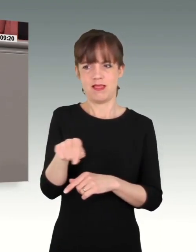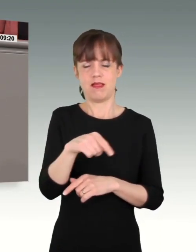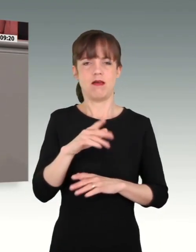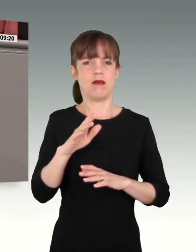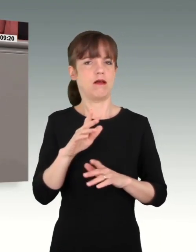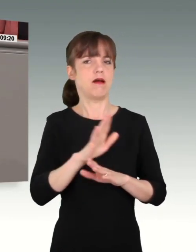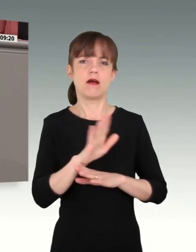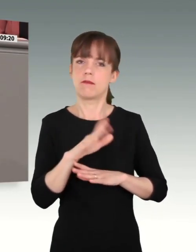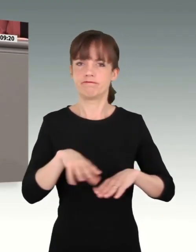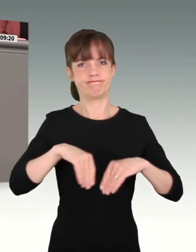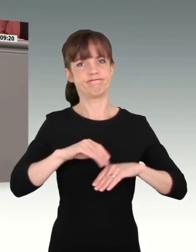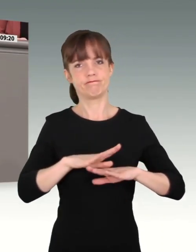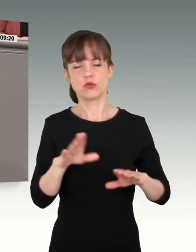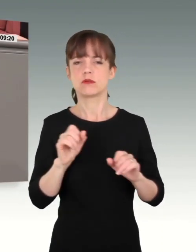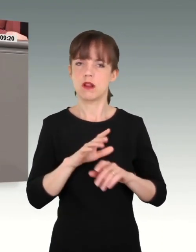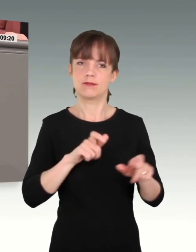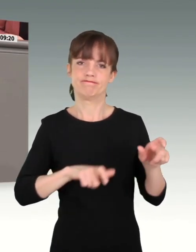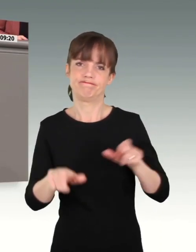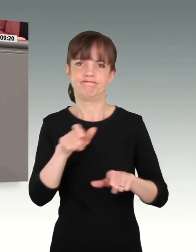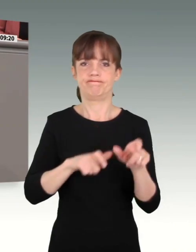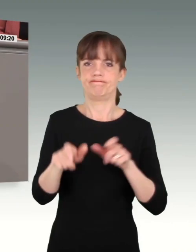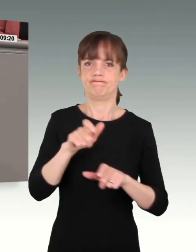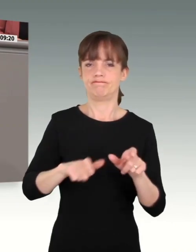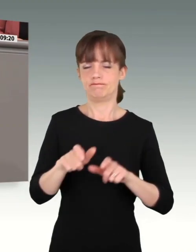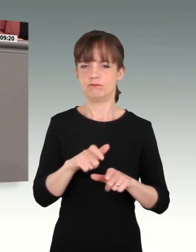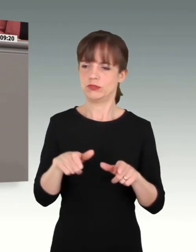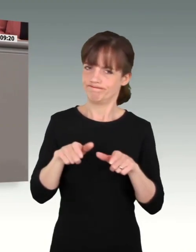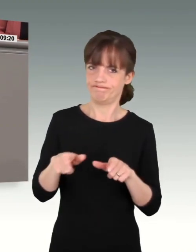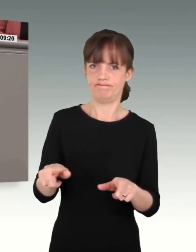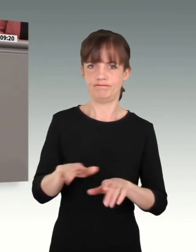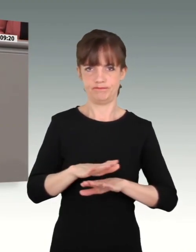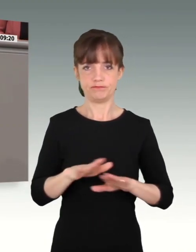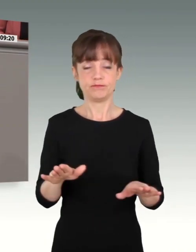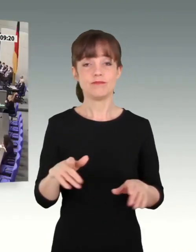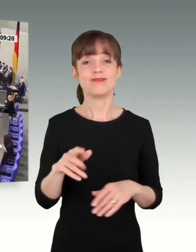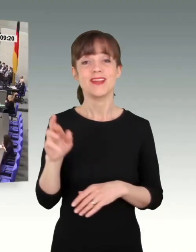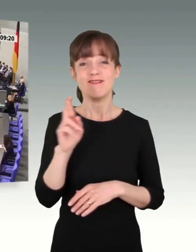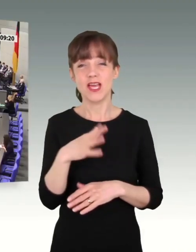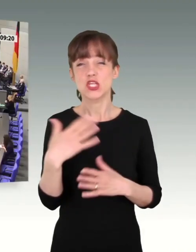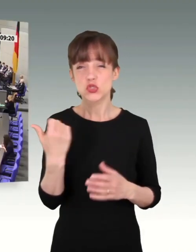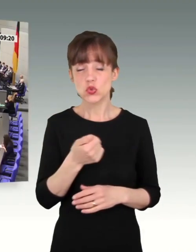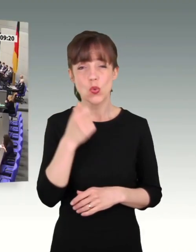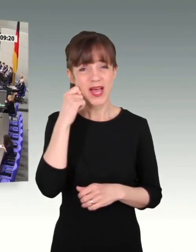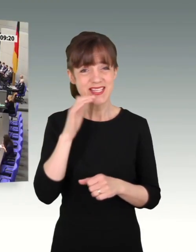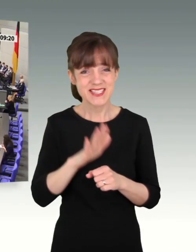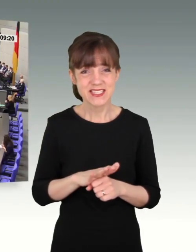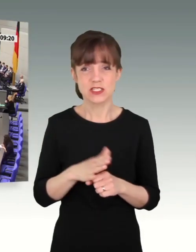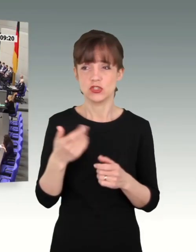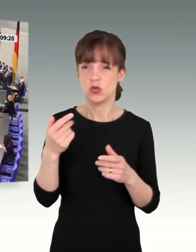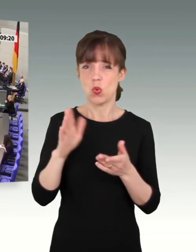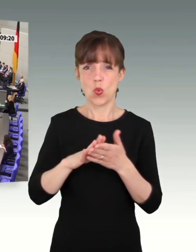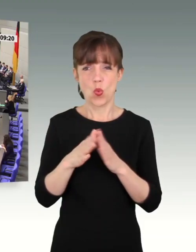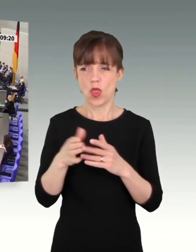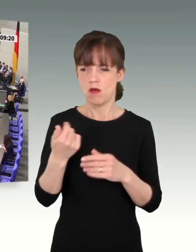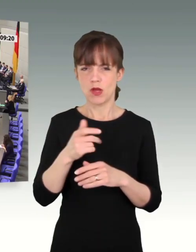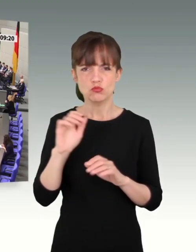konsequent dagegen vorgehen. Und wir treten allen nationalistischen, rassistischen und völkischen Ideen entschieden